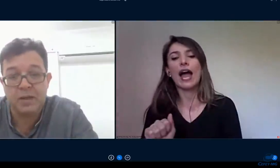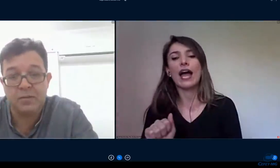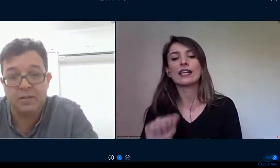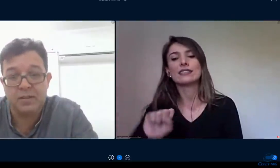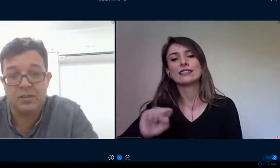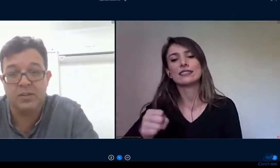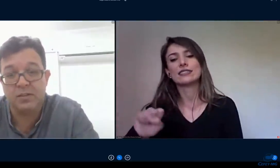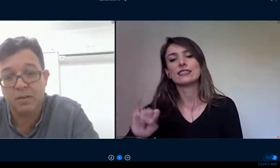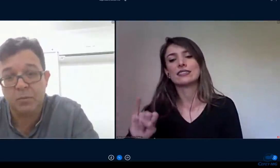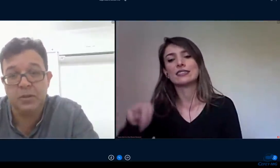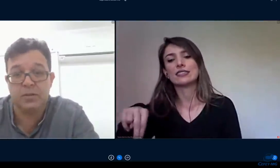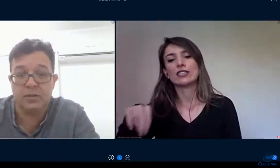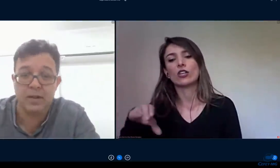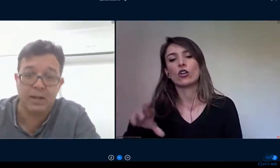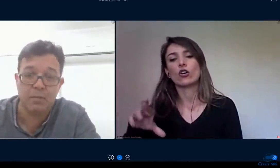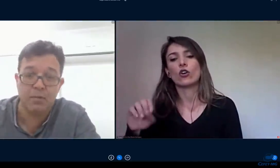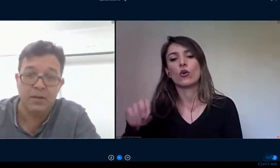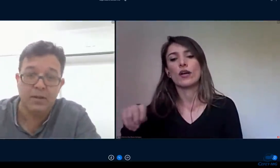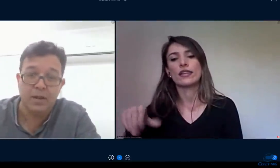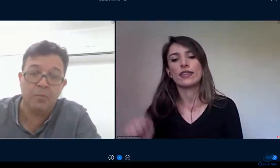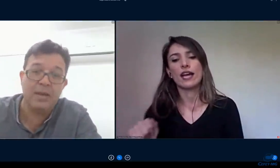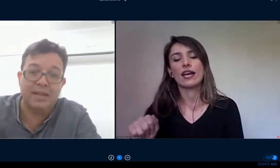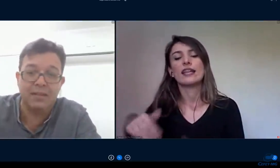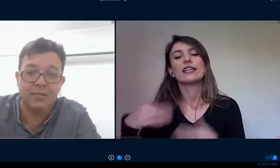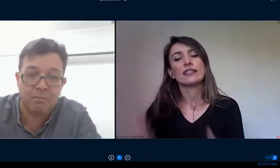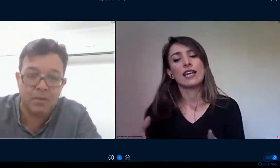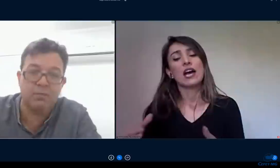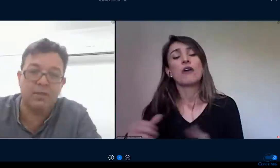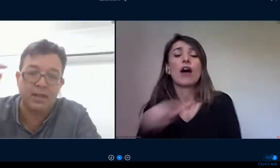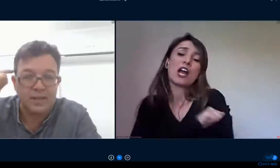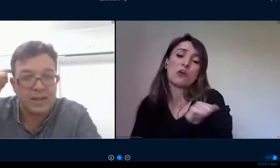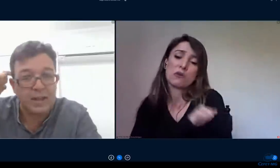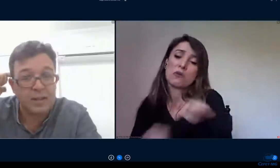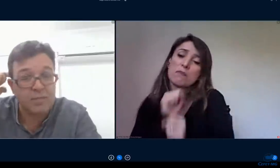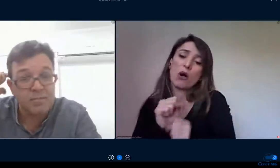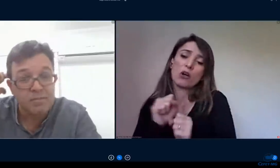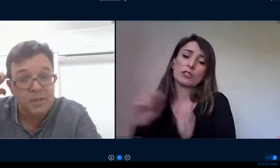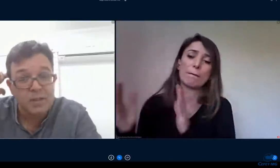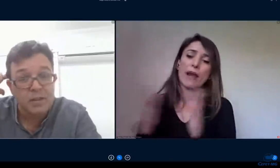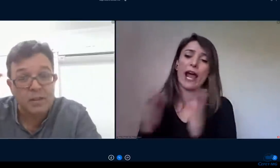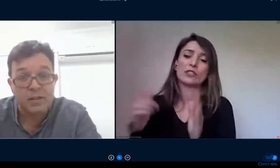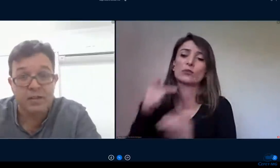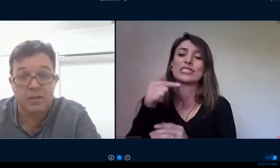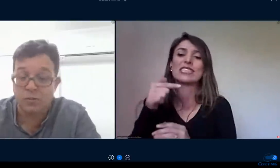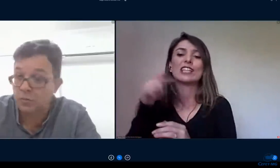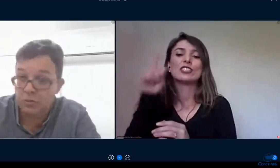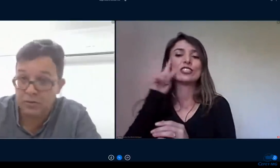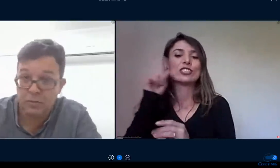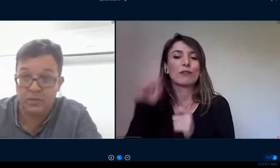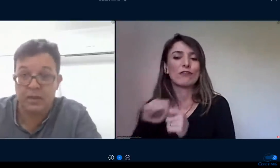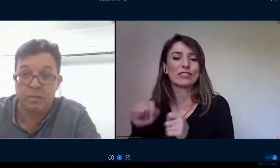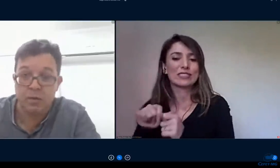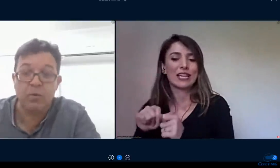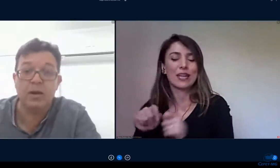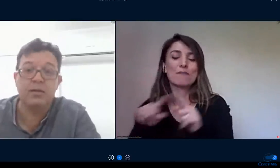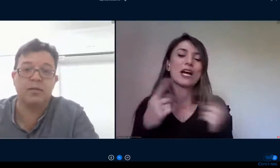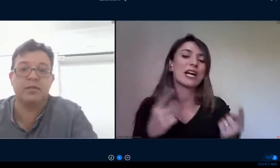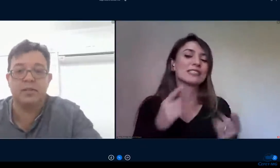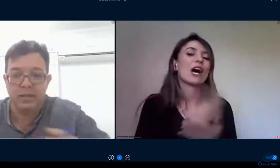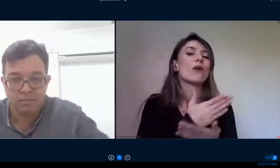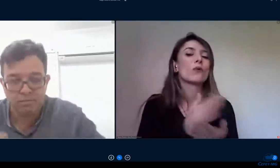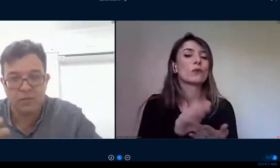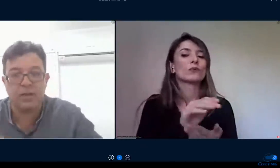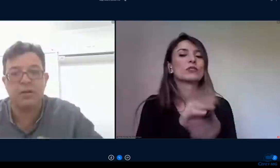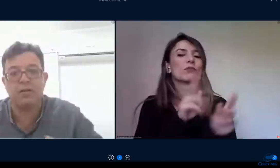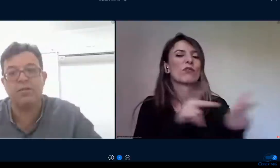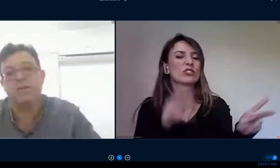docentes pensam que sete dias é muito então acabam aumentando a mão né na tarefa e isso com 18 se o prêmio acaba acumulando então